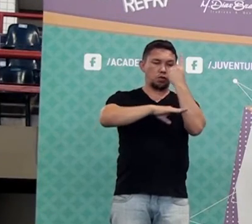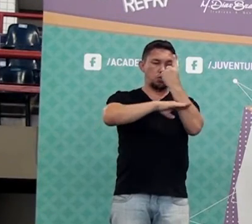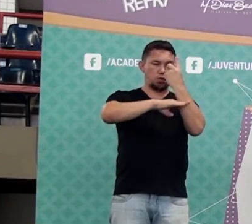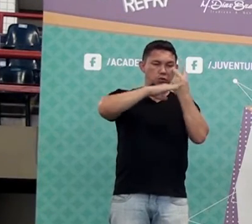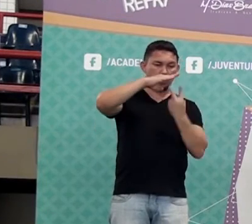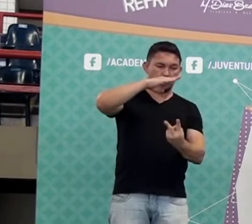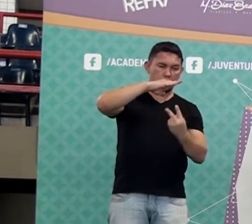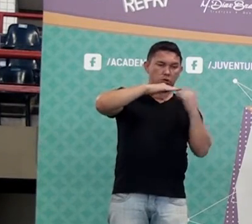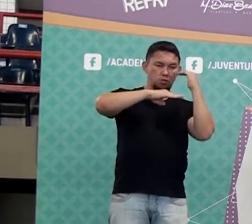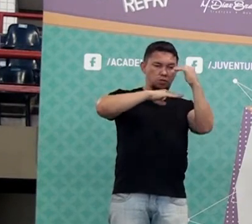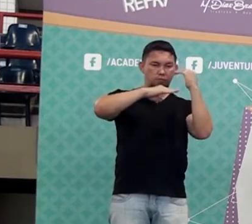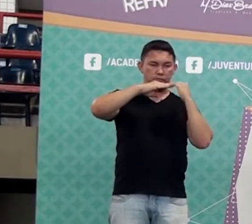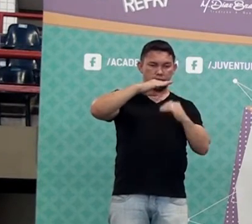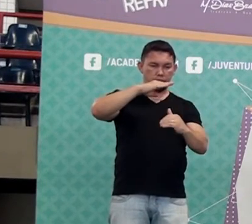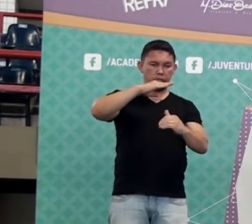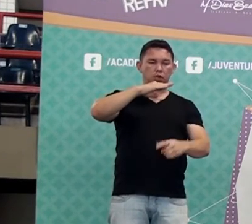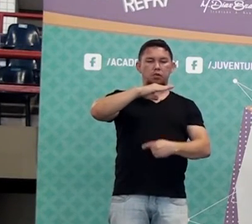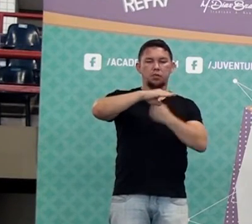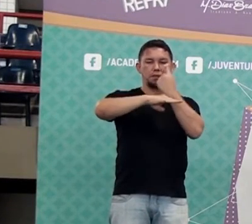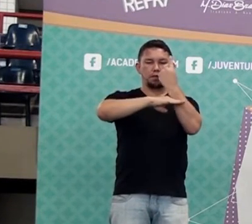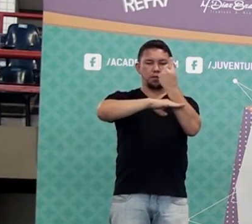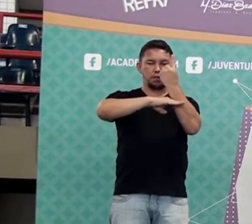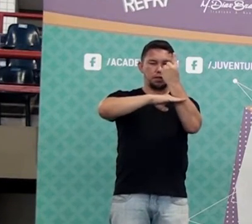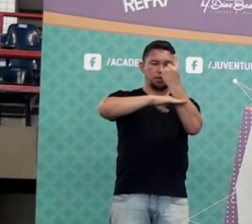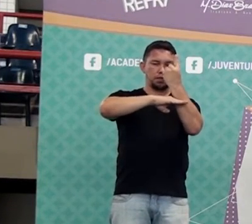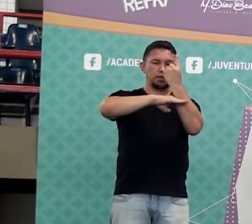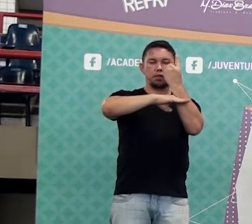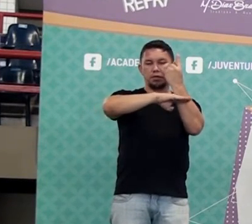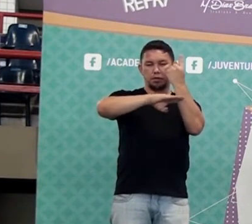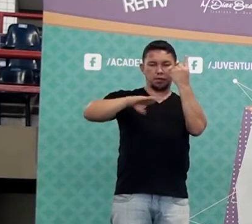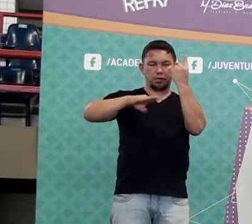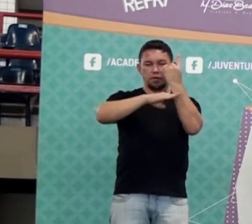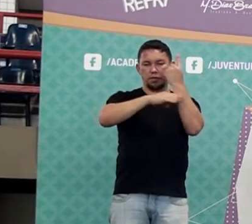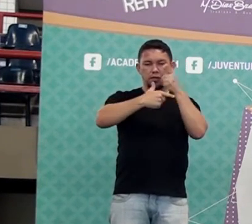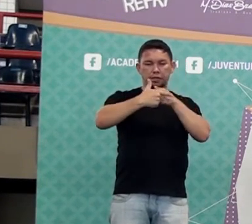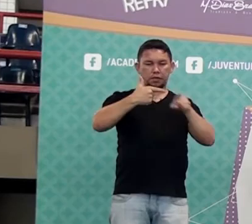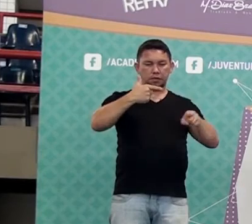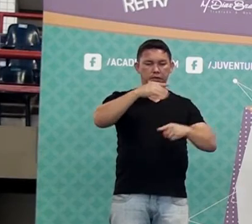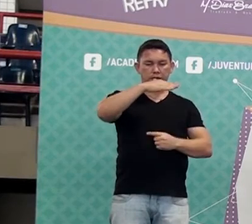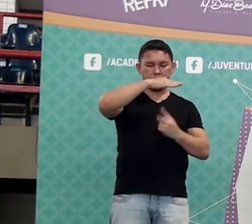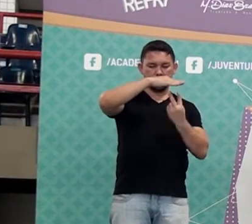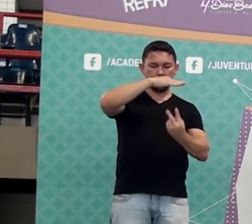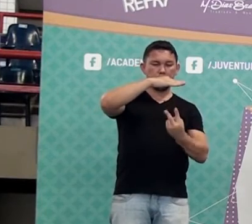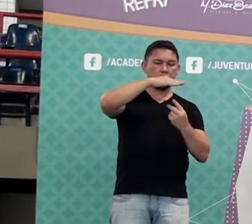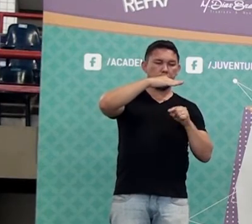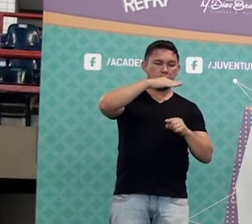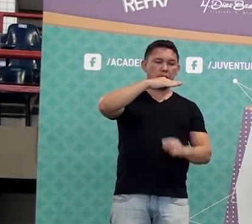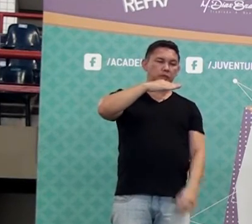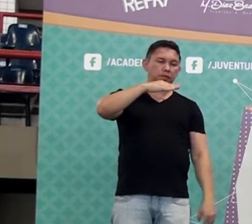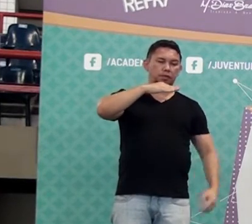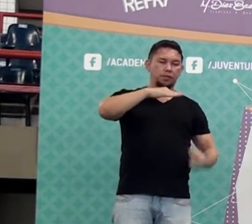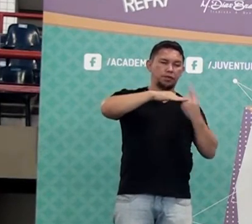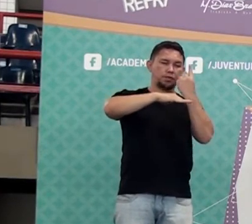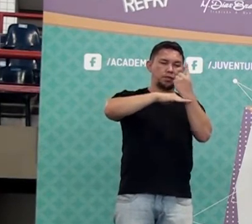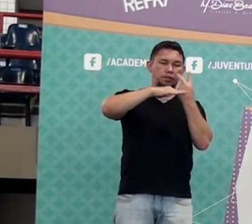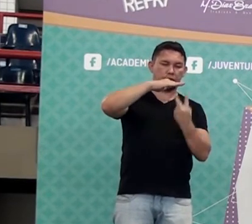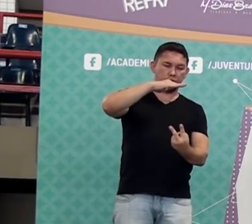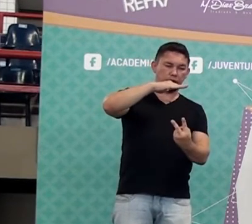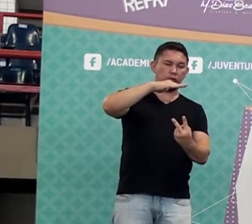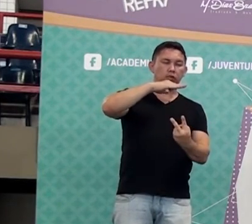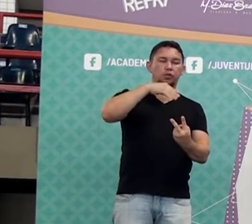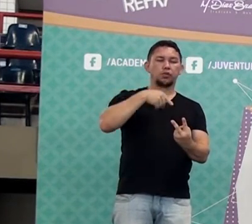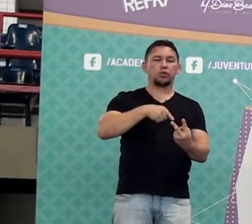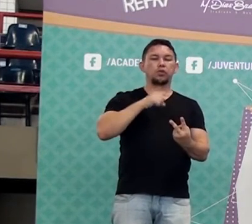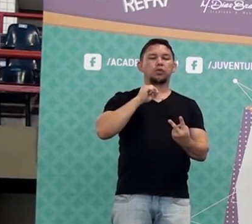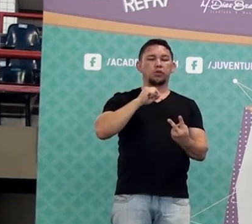fração? É o 1 em cima, o tracinho de dividido e o 2 embaixo. Não é verdade? Então 1 meio, galera,